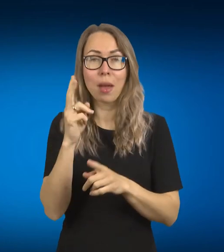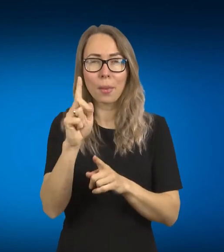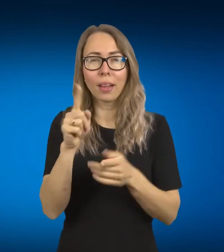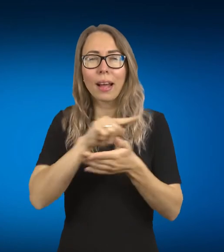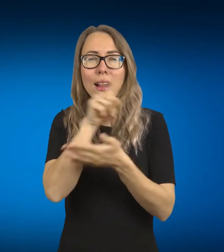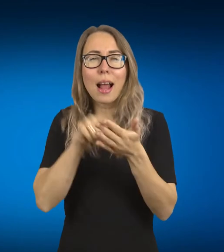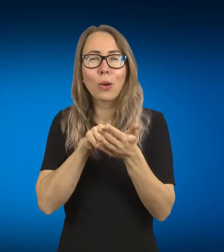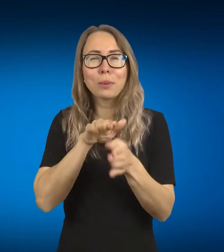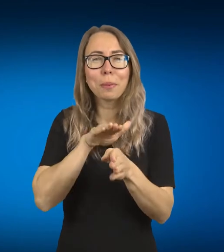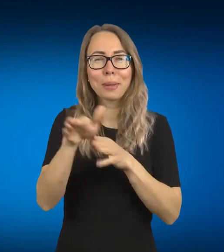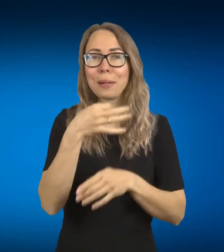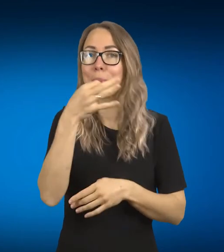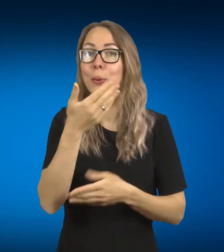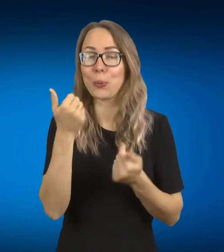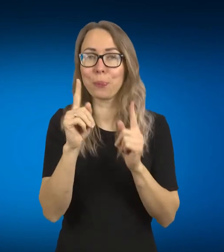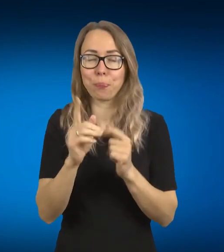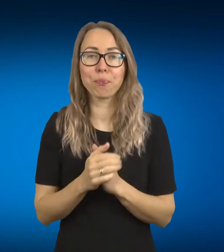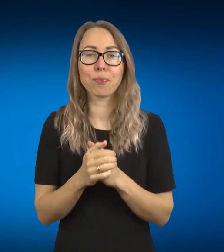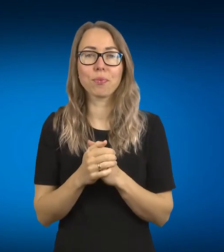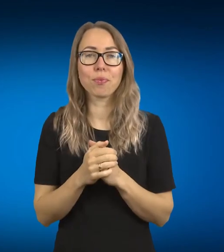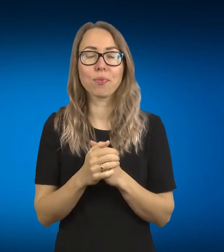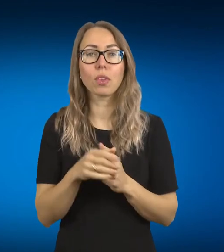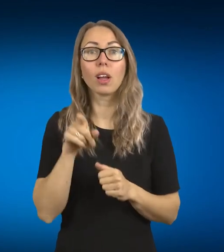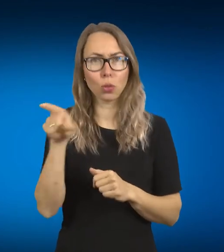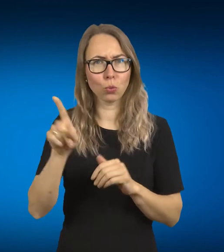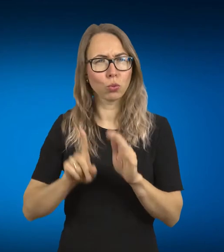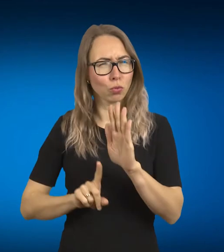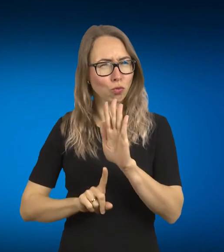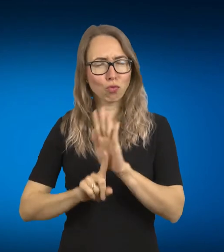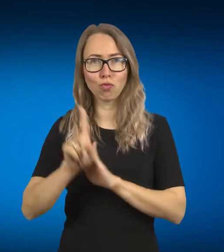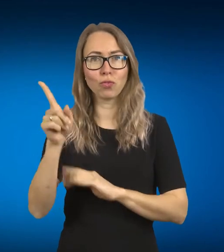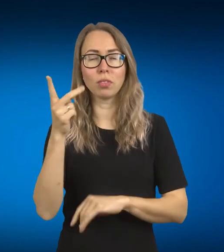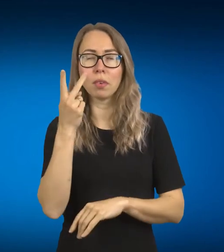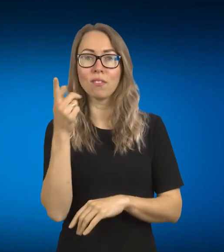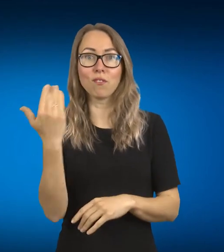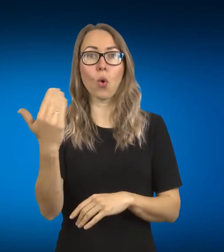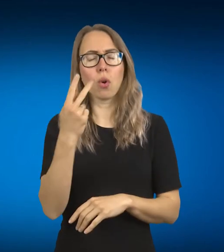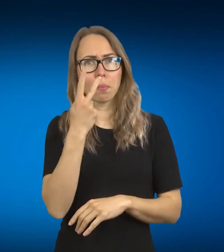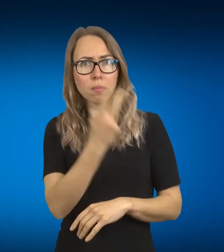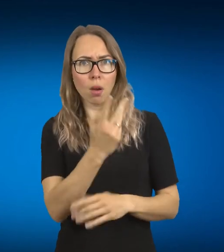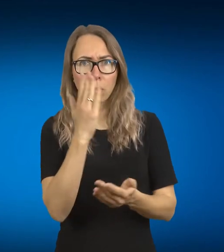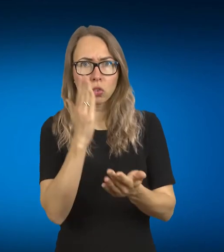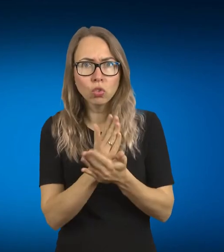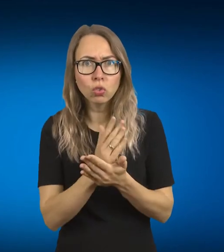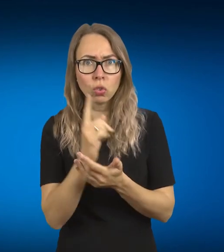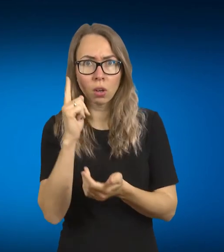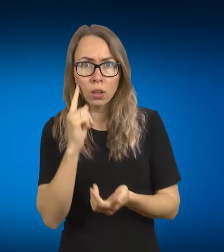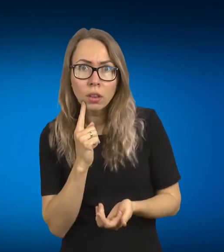nesufarmulavau. Tai tu iš tiesų buvai viena iš tų, kuri pastebėjo, kad tokių žmonių tarp mūsų yra labai labai daug